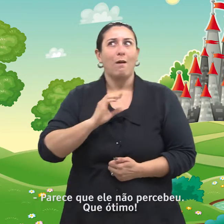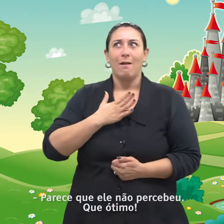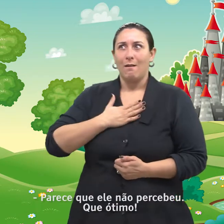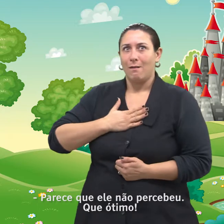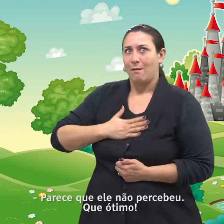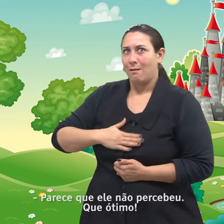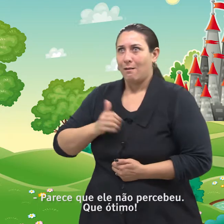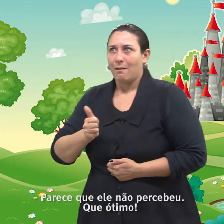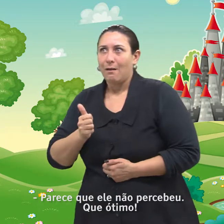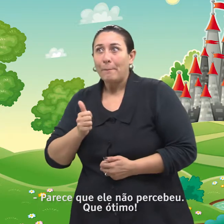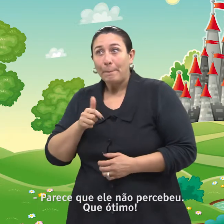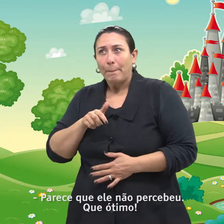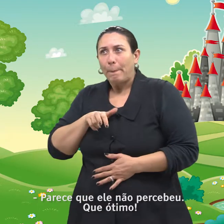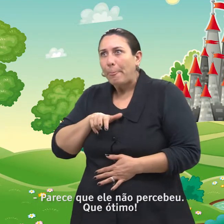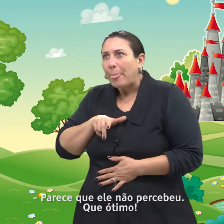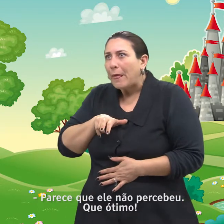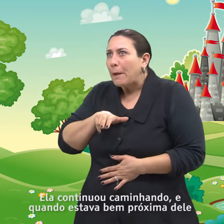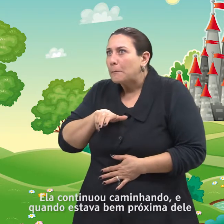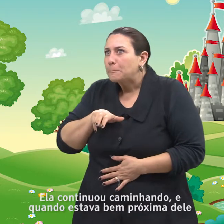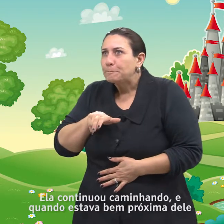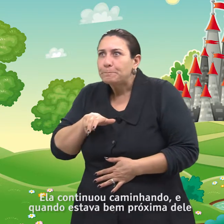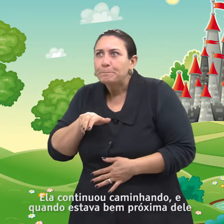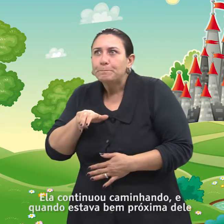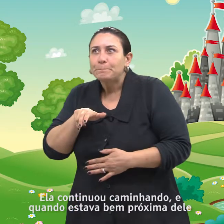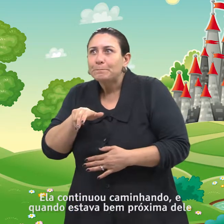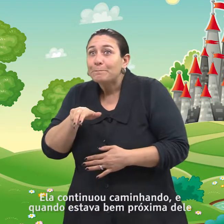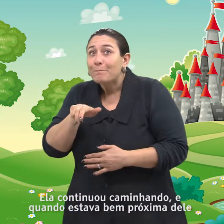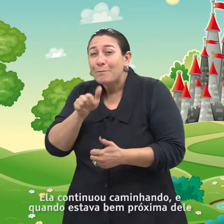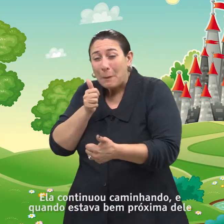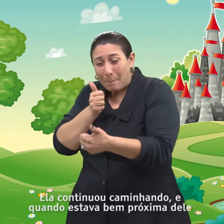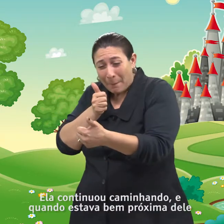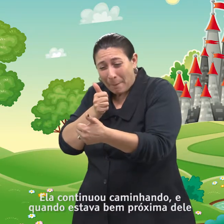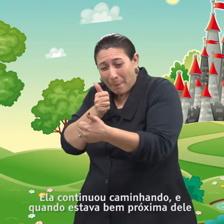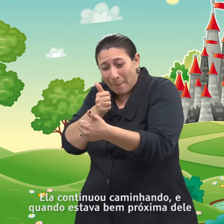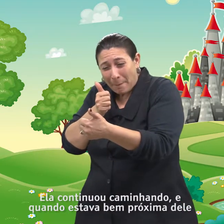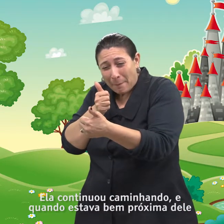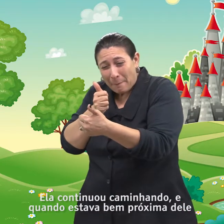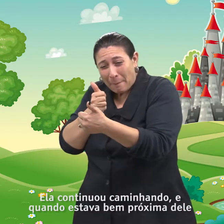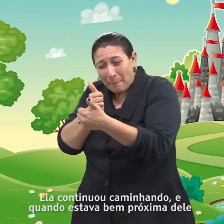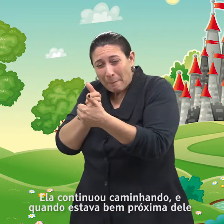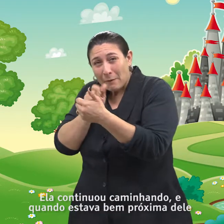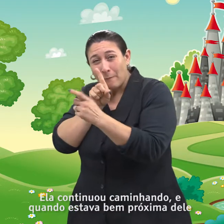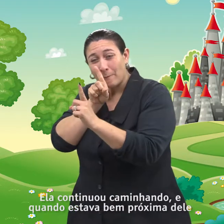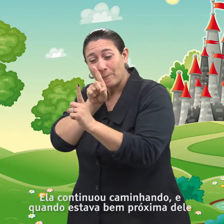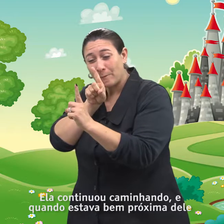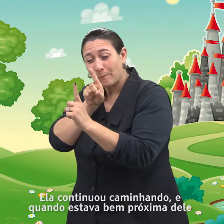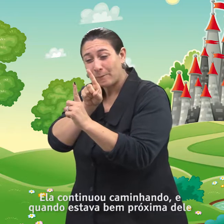percebeu. Que ótimo! Ela continuou caminhando e quando estava bem próxima dele,